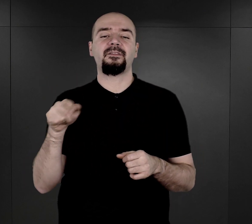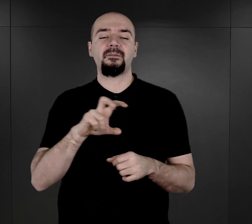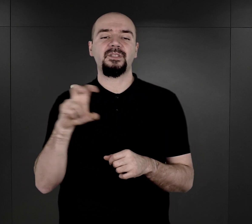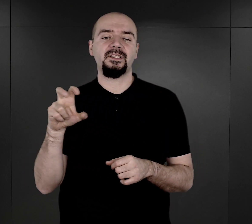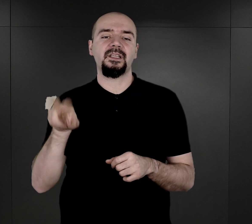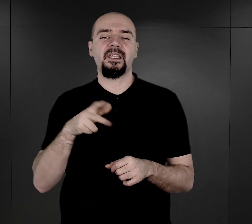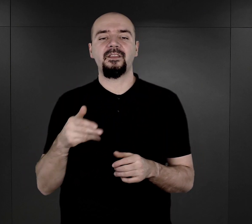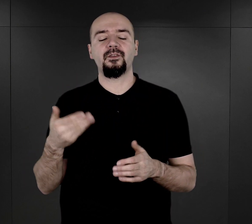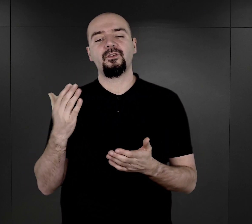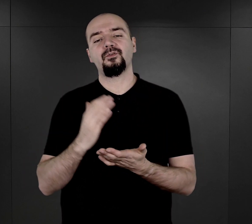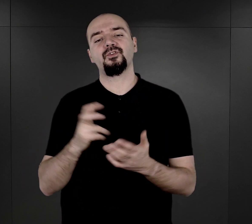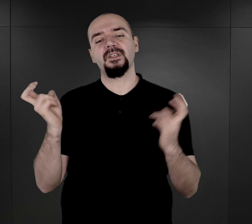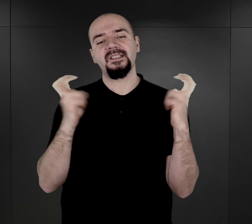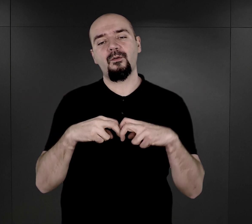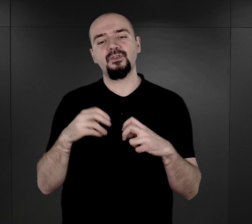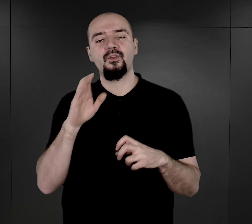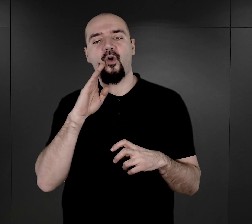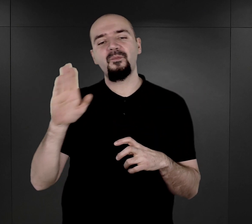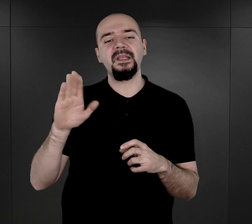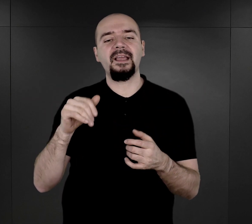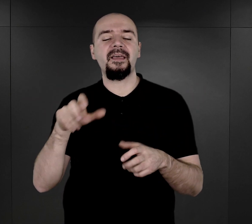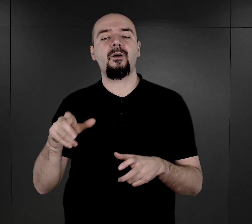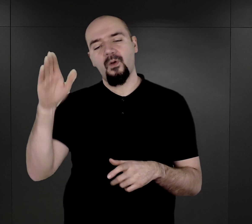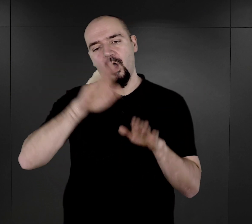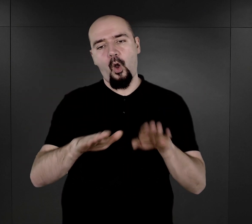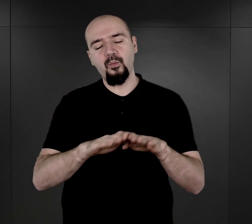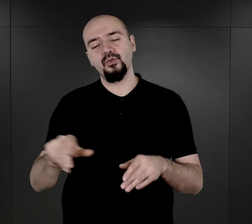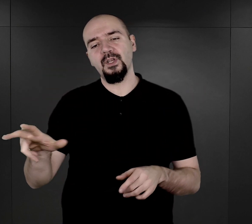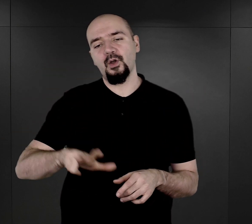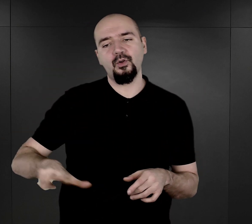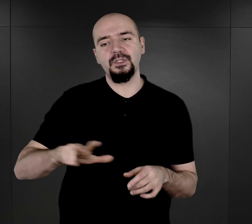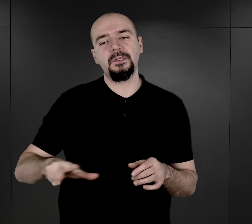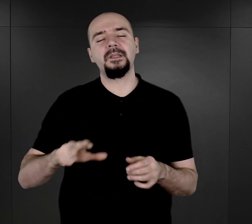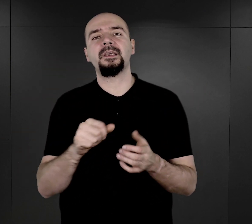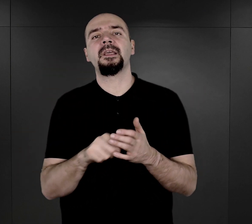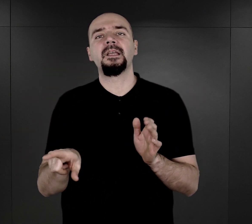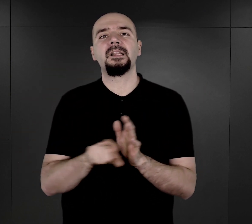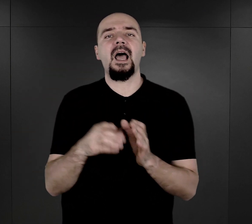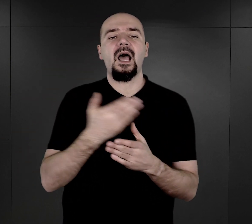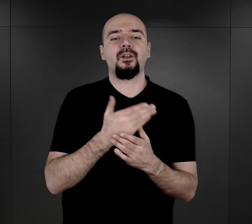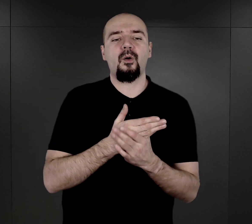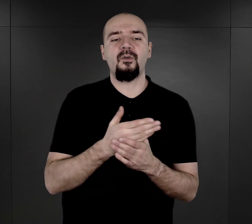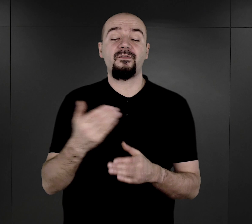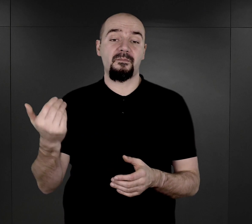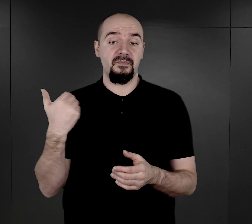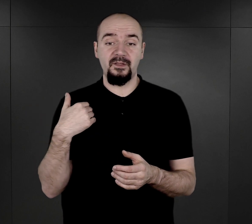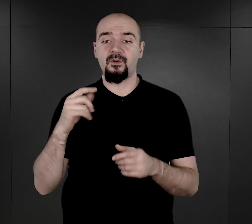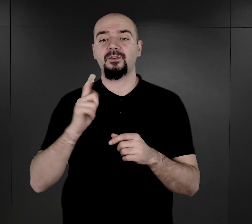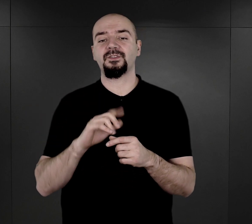utworzono już zbirkę na obóz rodzinny dla Romów, o czym będziemy za chwilkę mówić, zdarzało się, że w obozie dla